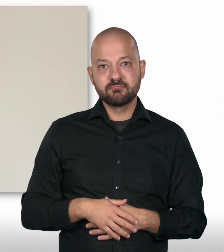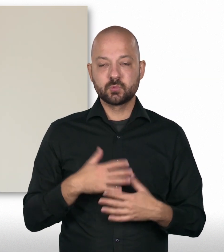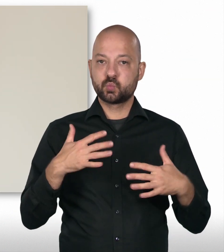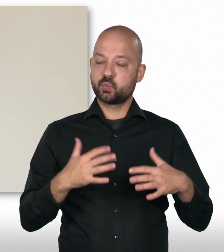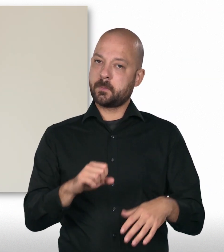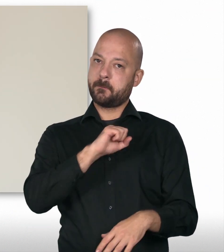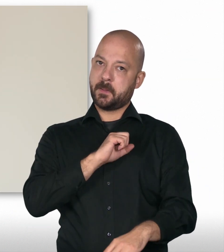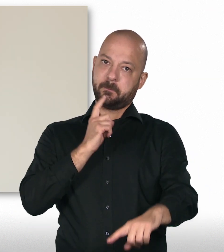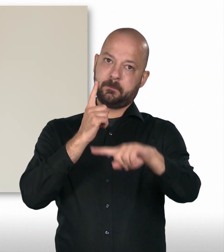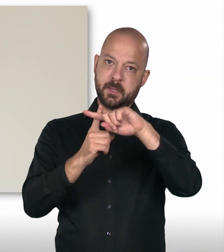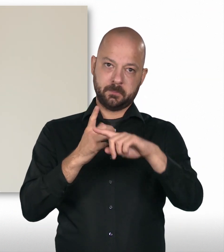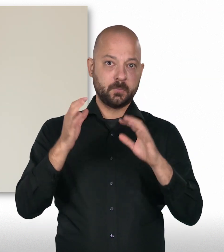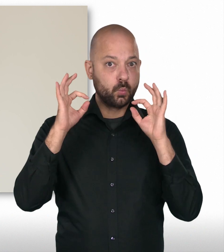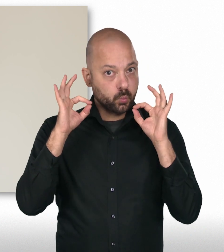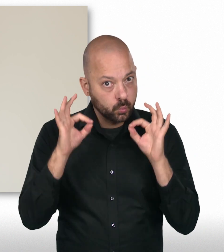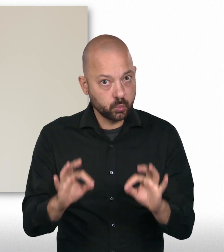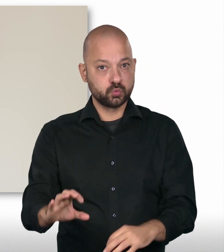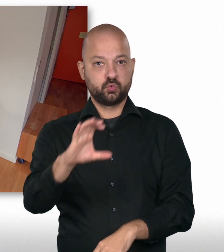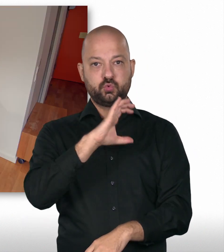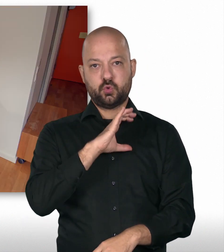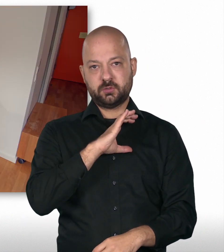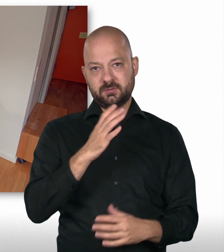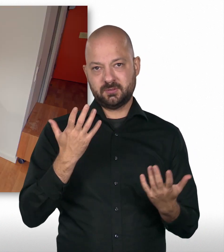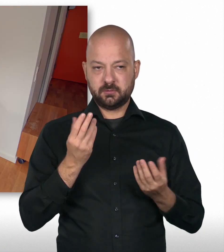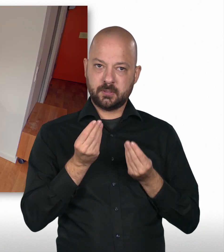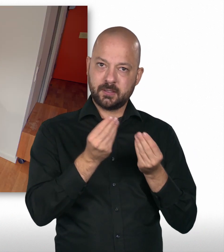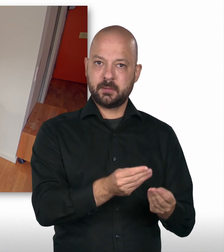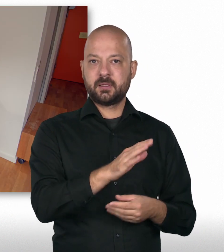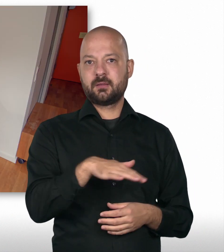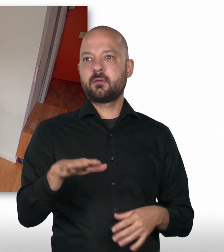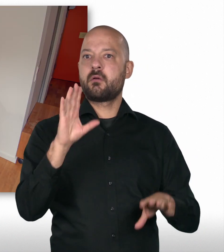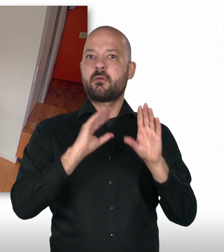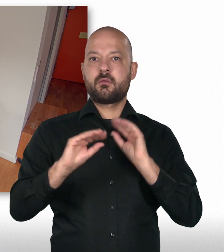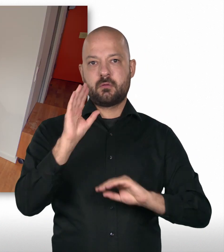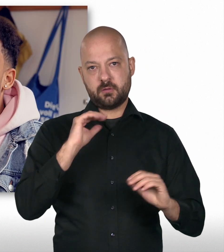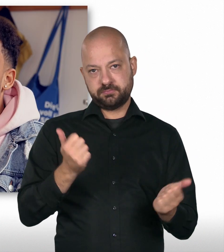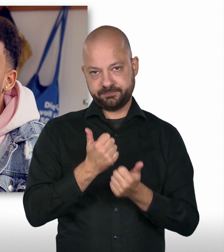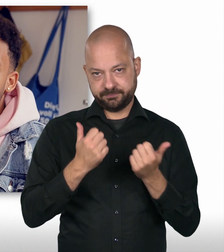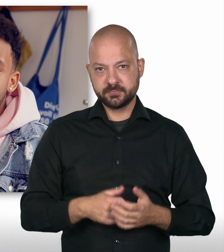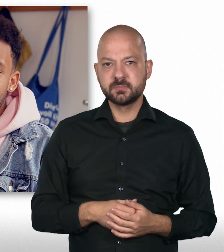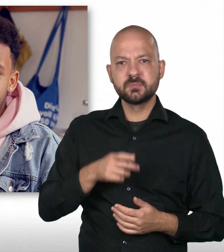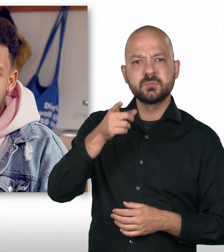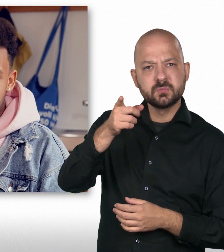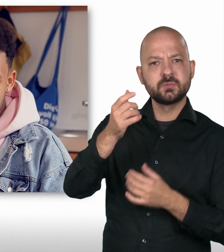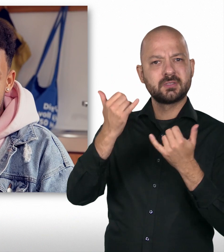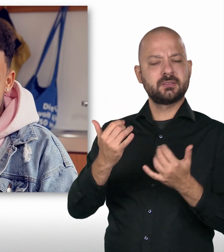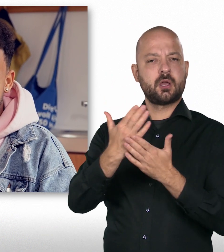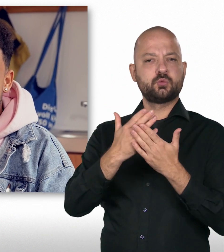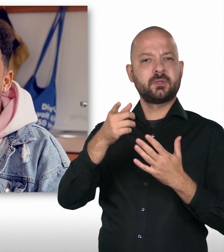Und das ist schon, glaube ich, ein großes Plus, eine gute Chance, die man seinen Kindern da mitgeben kann. Marius, du machst jetzt gerade die